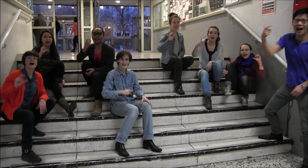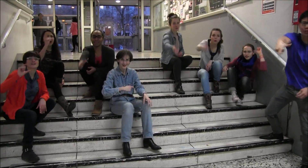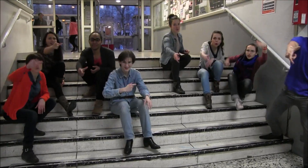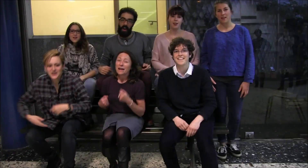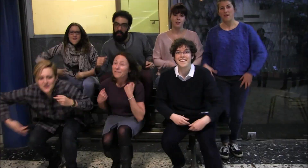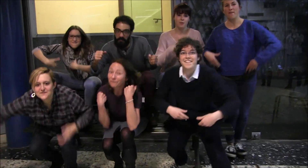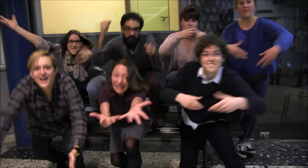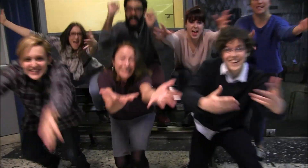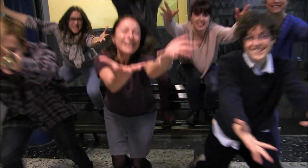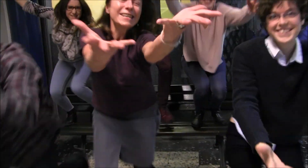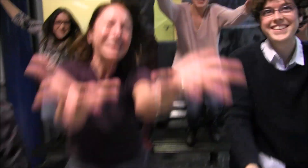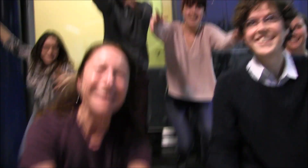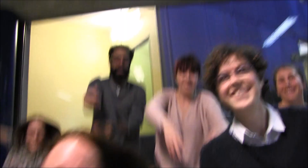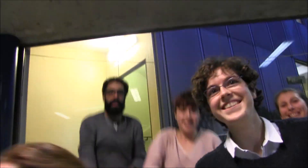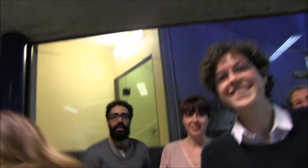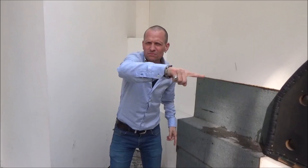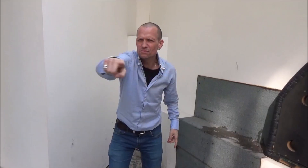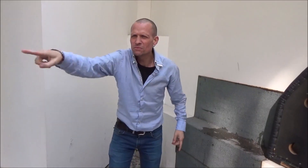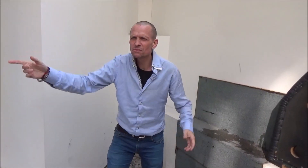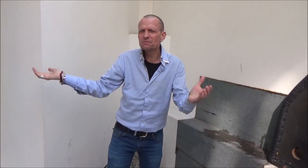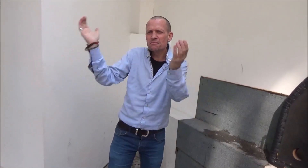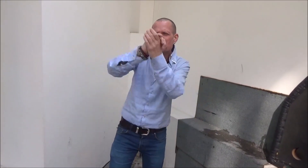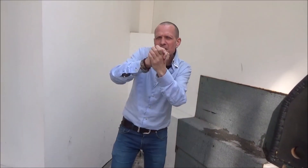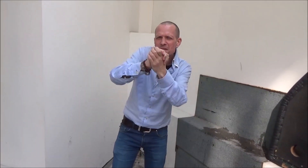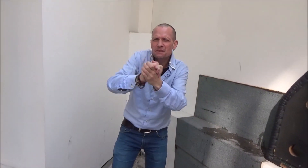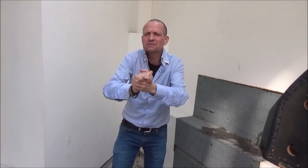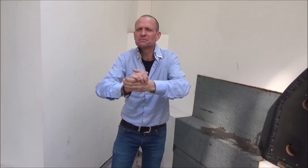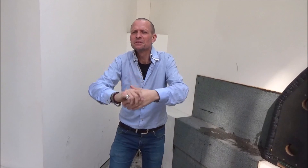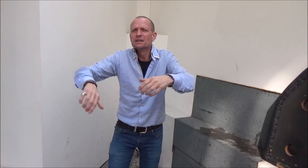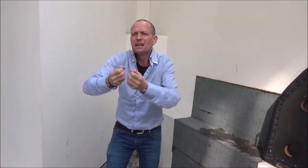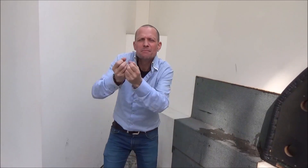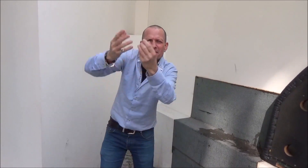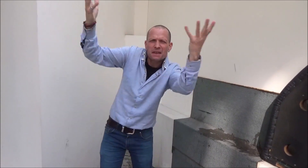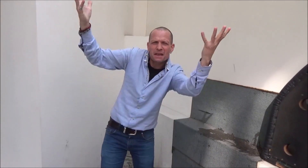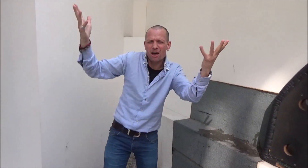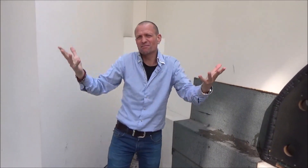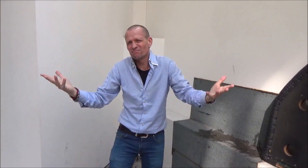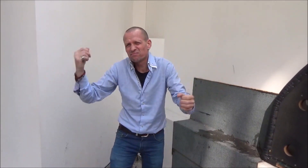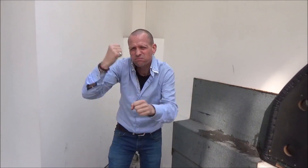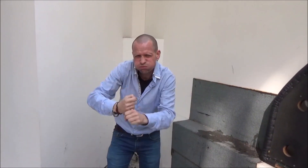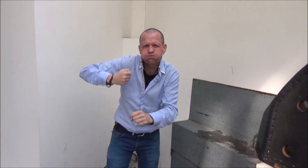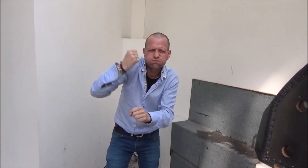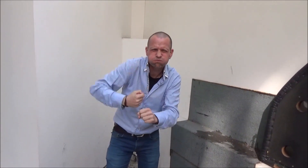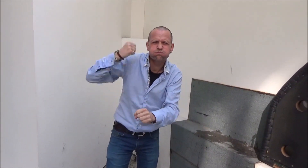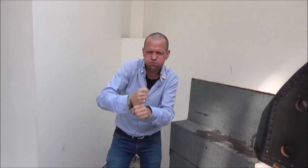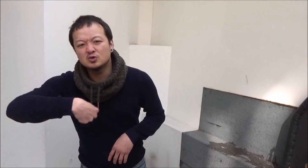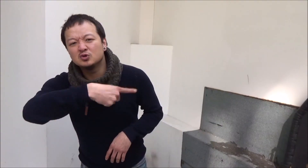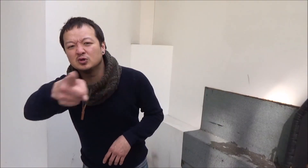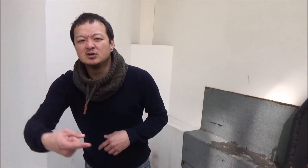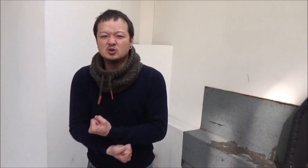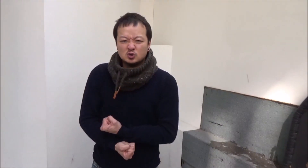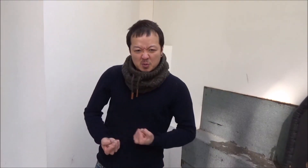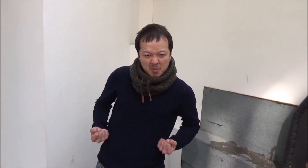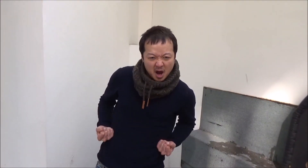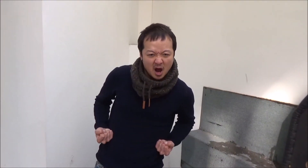vas-y Vous aviez tout Toute paix, l'hyperte est pleine d'emploi Nous c'est chômage,